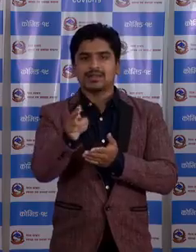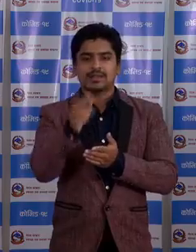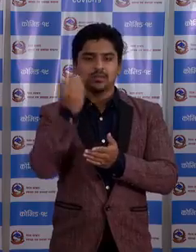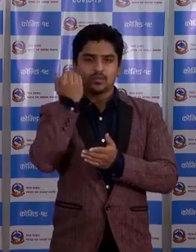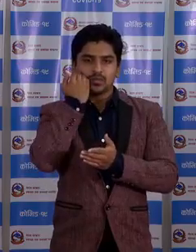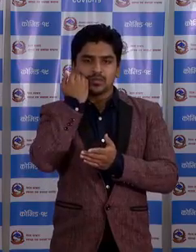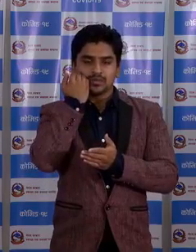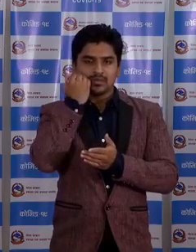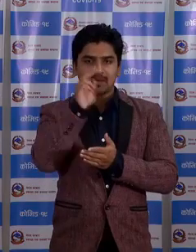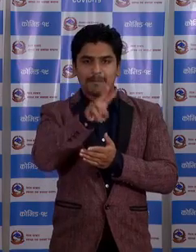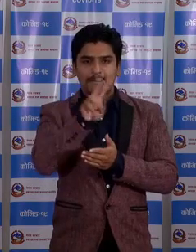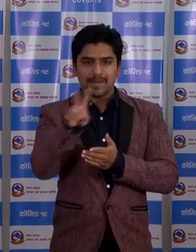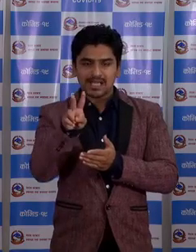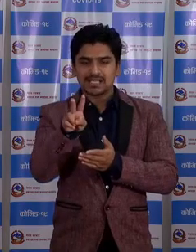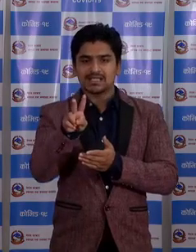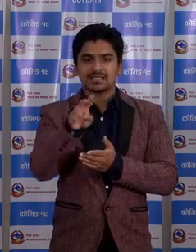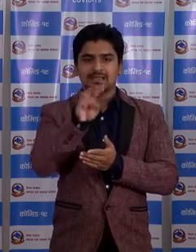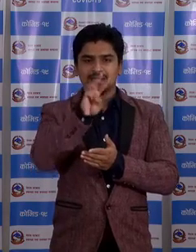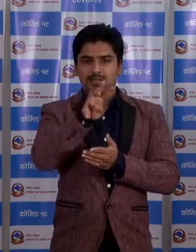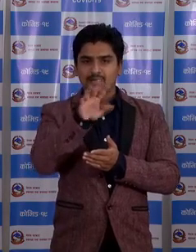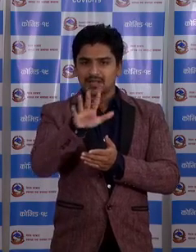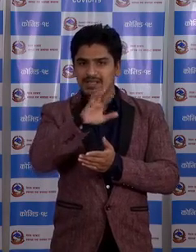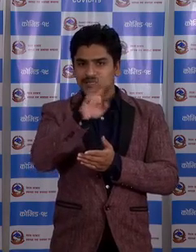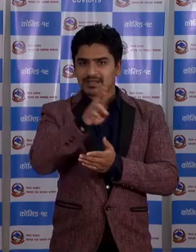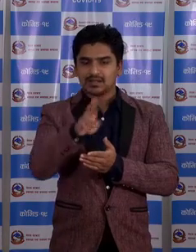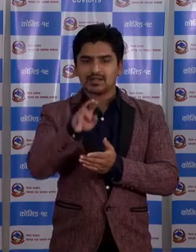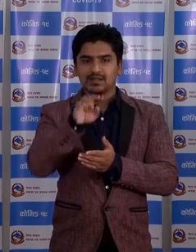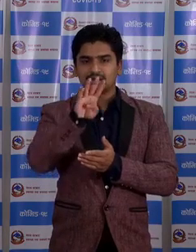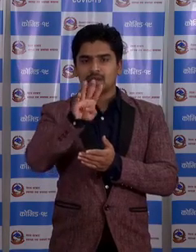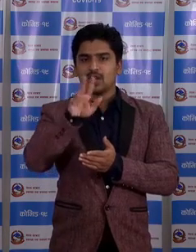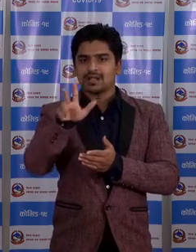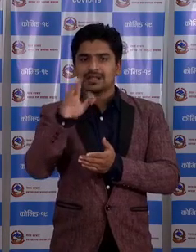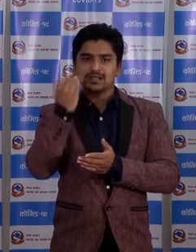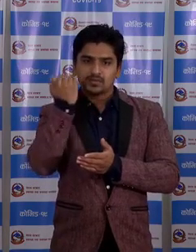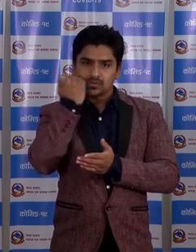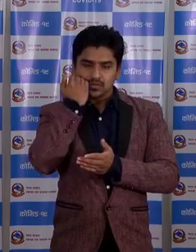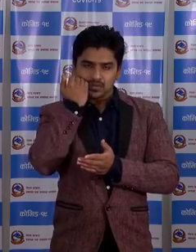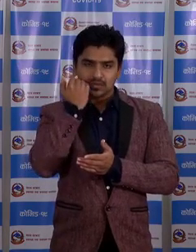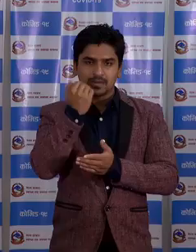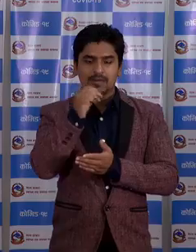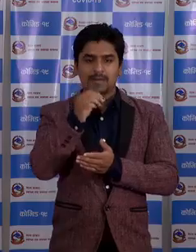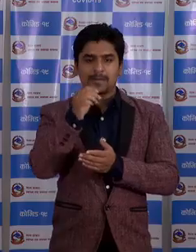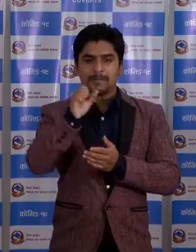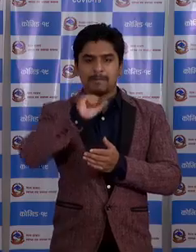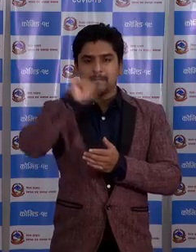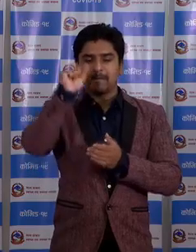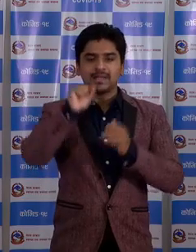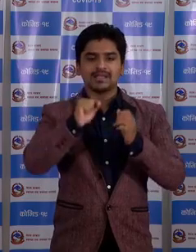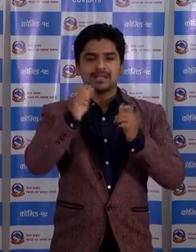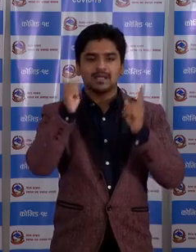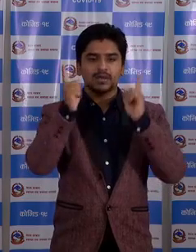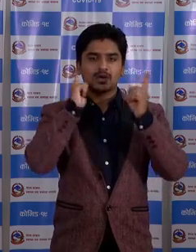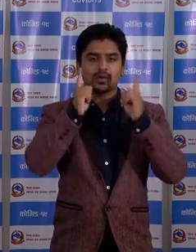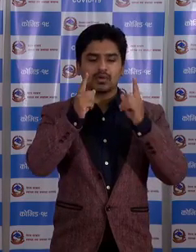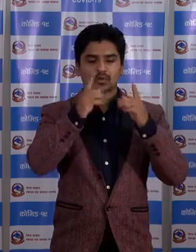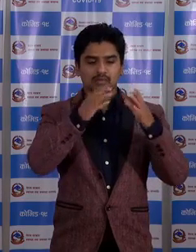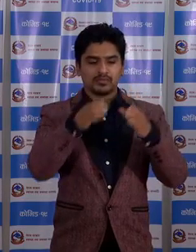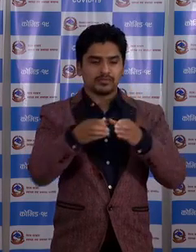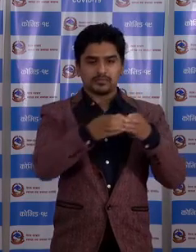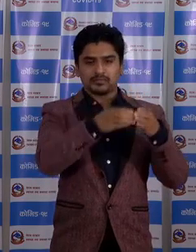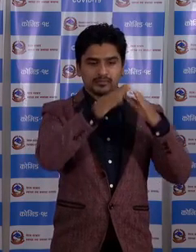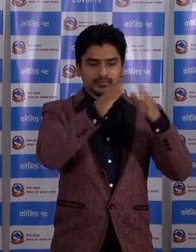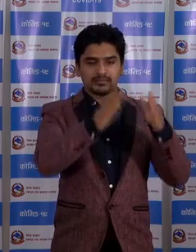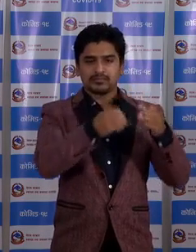पुरुश हरू 22 बर्ष या, 35 बर्ष रा 48 बर्ष या पुरुश हरू विजय नगर को क्वारेंटाइन मा रहनुबयको